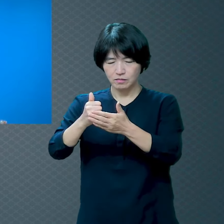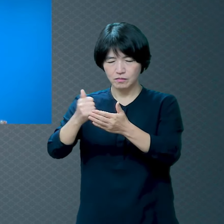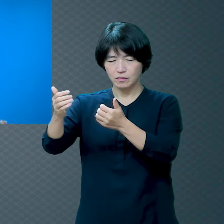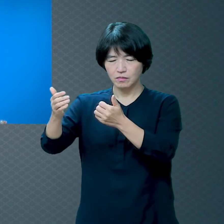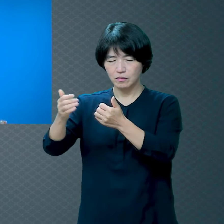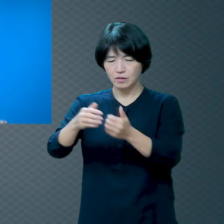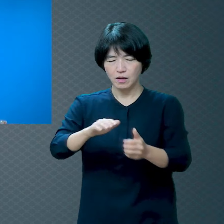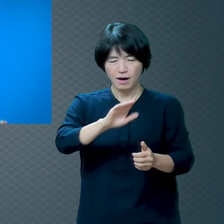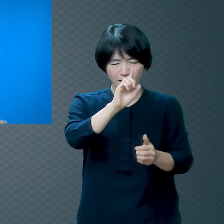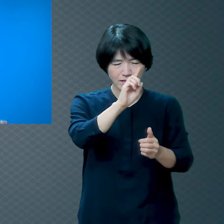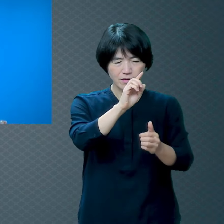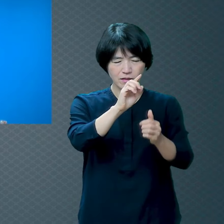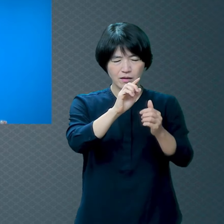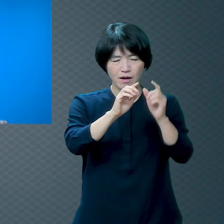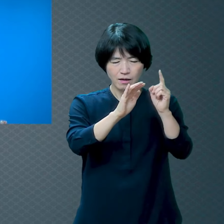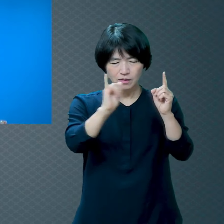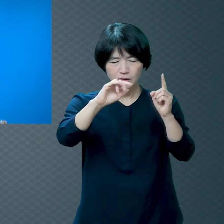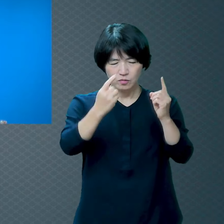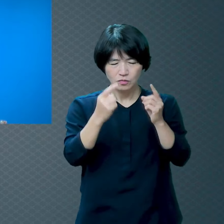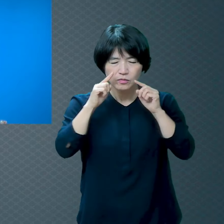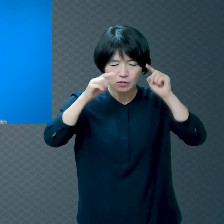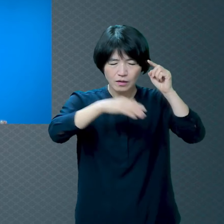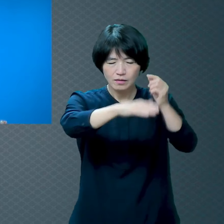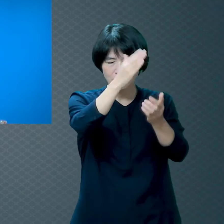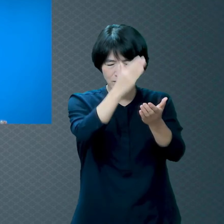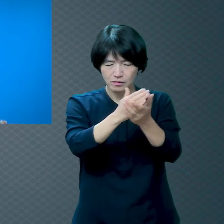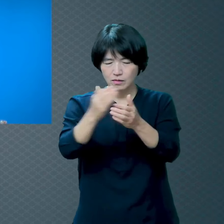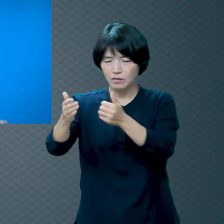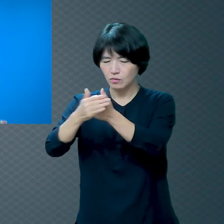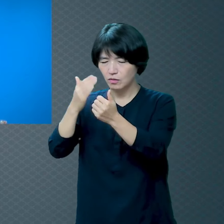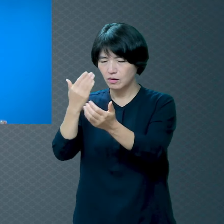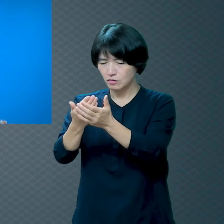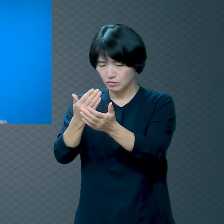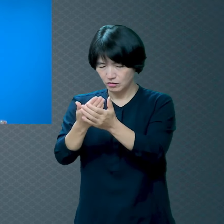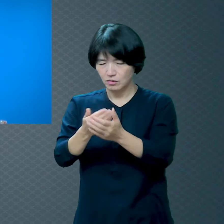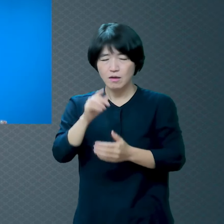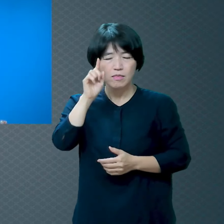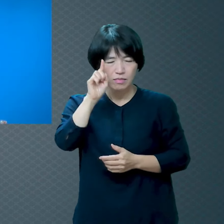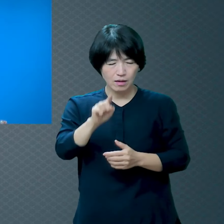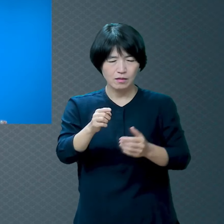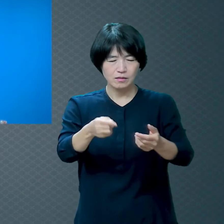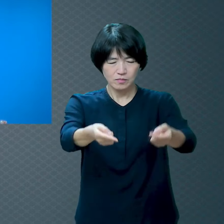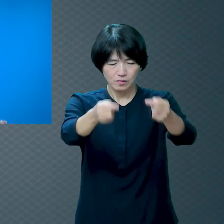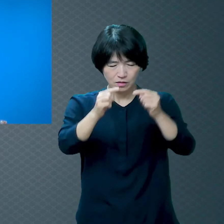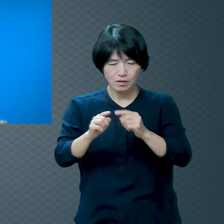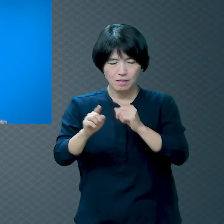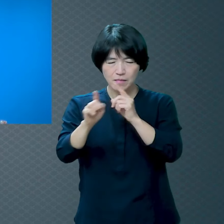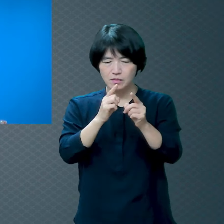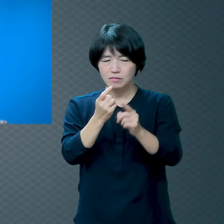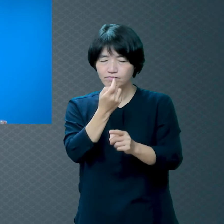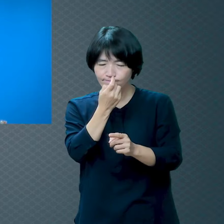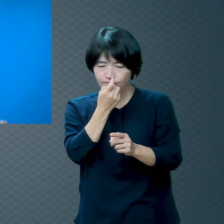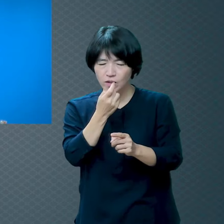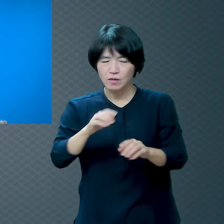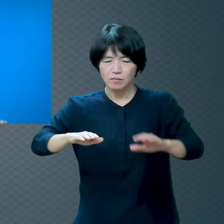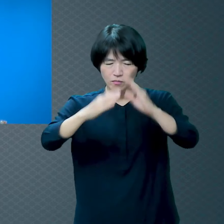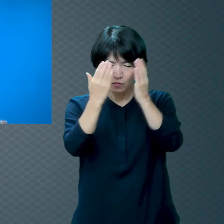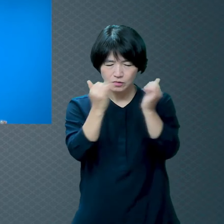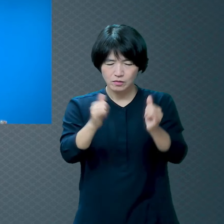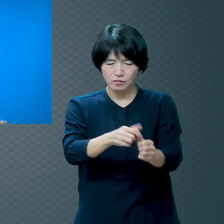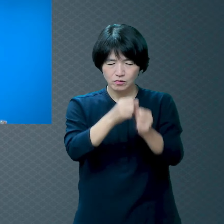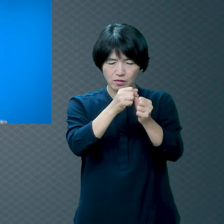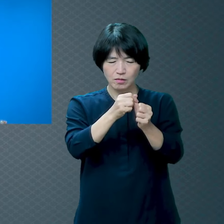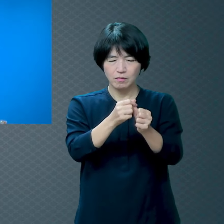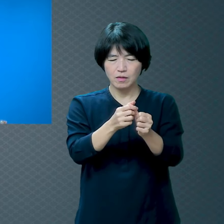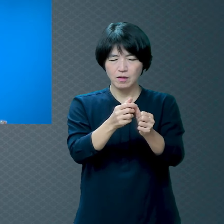가지 않도록 인도하시기를 원합니다 내일 말씀을 통해서 모든 분들이 구원을 받고 하나님